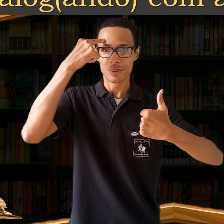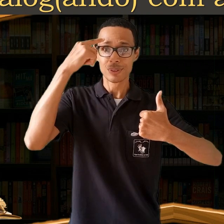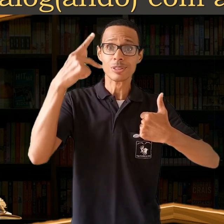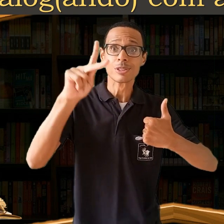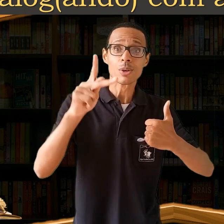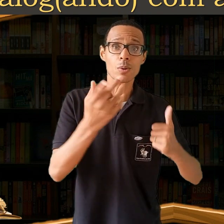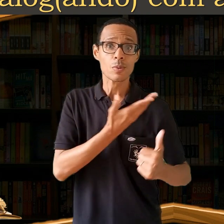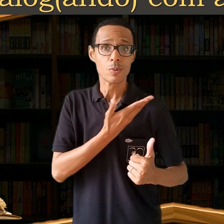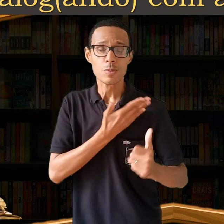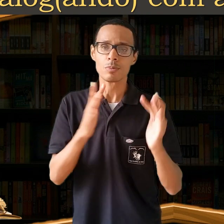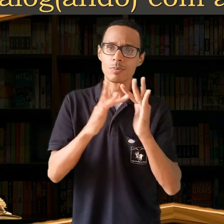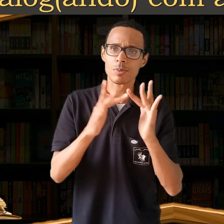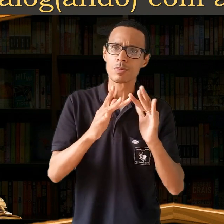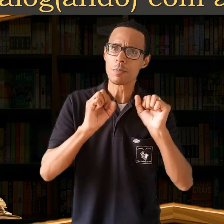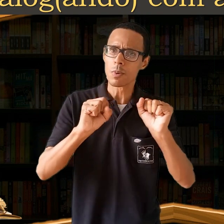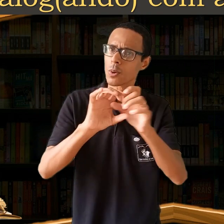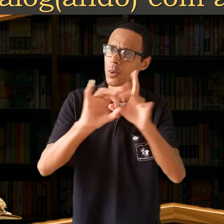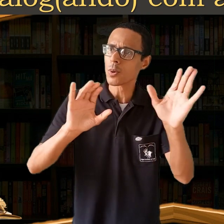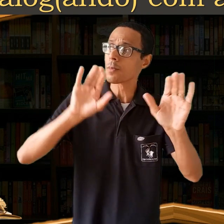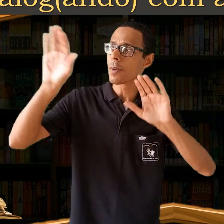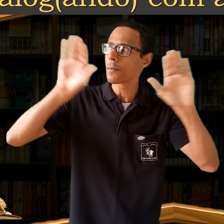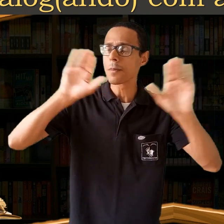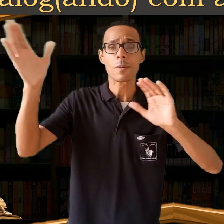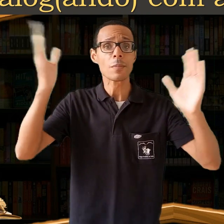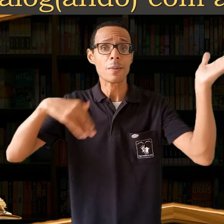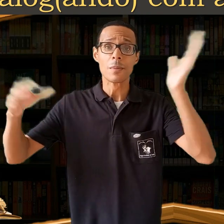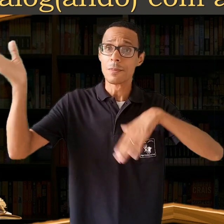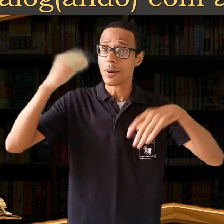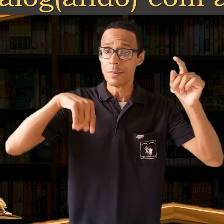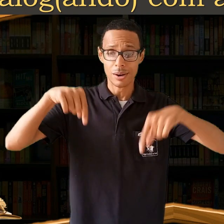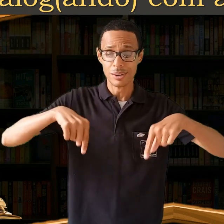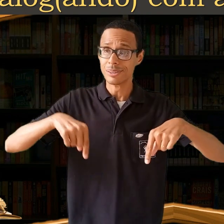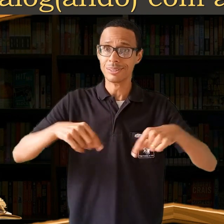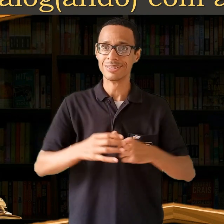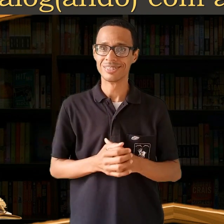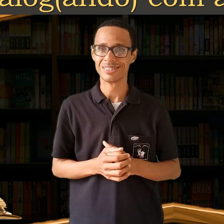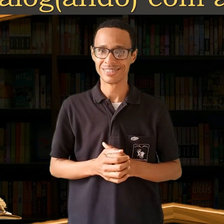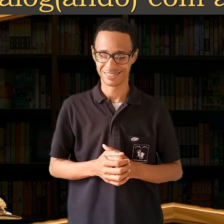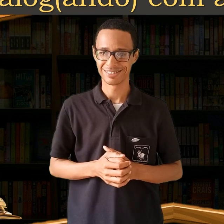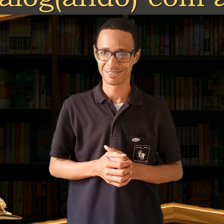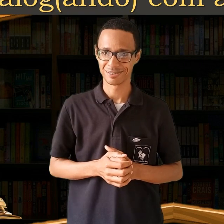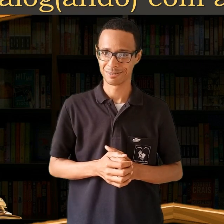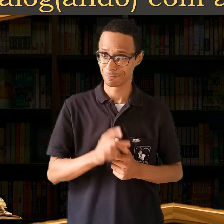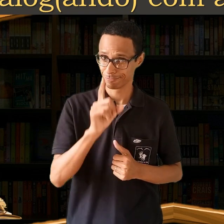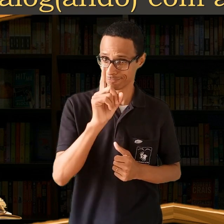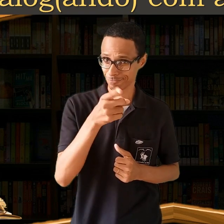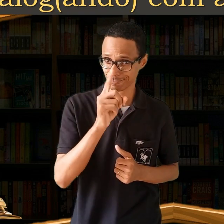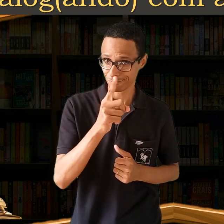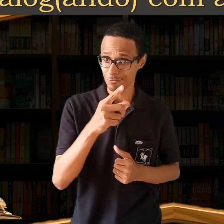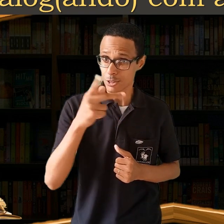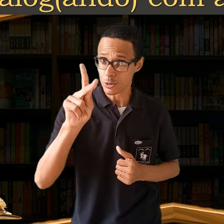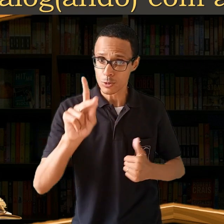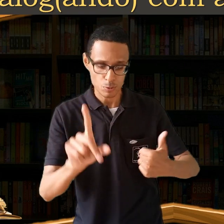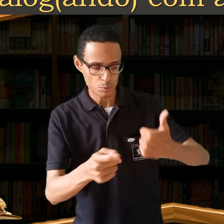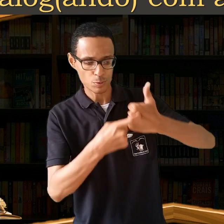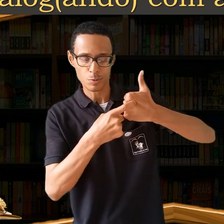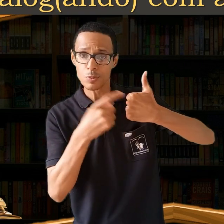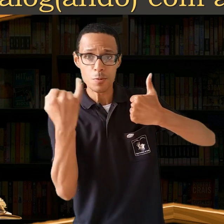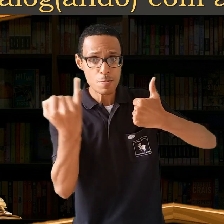contatos para estar conosco nessa noite de muito aprendizado. Lembre-se de já deixar o seu like e